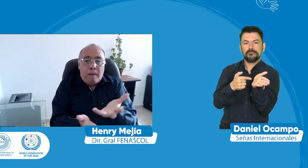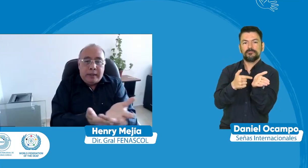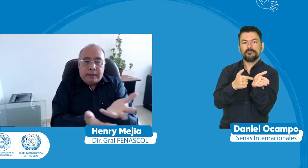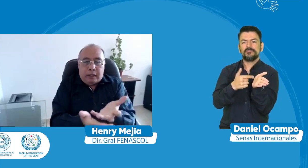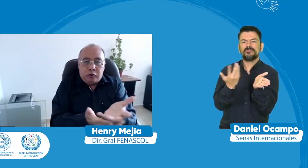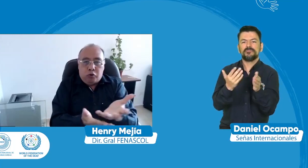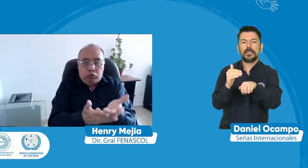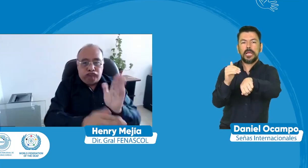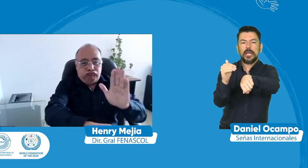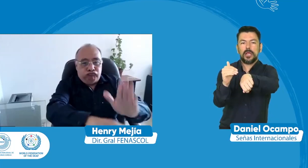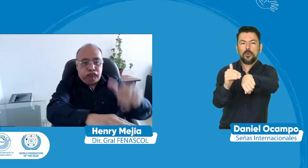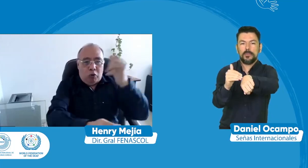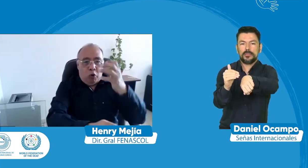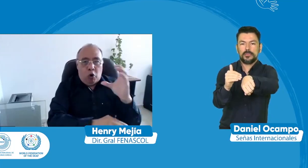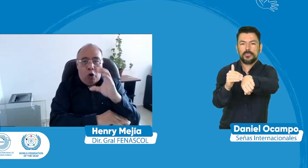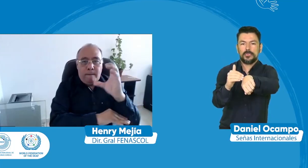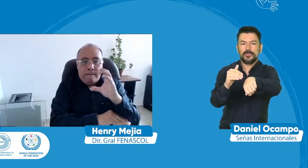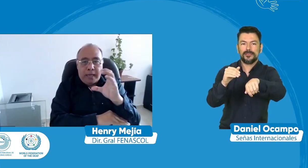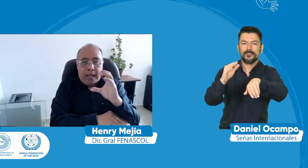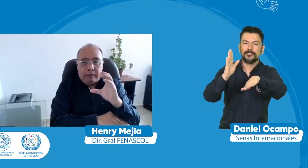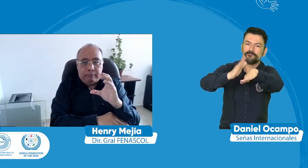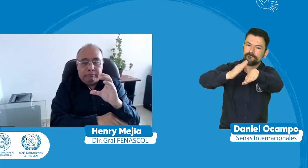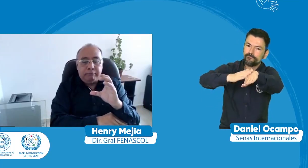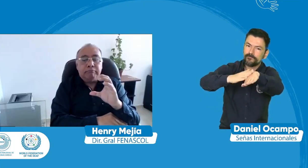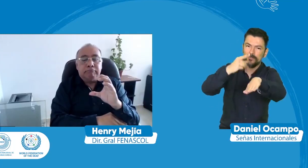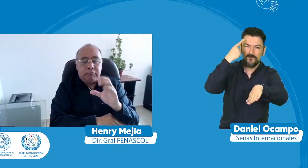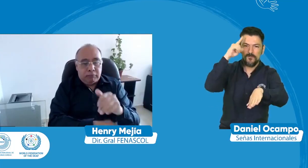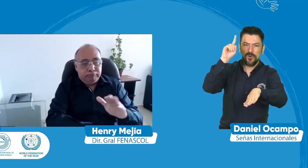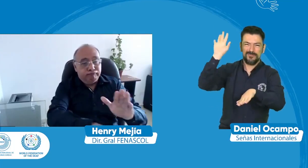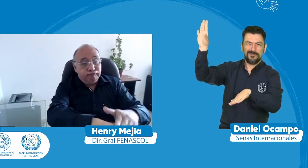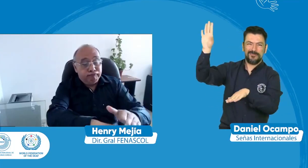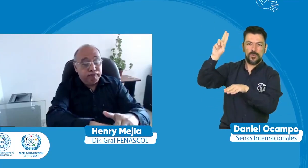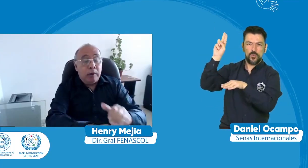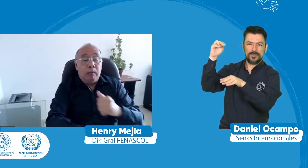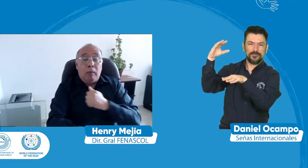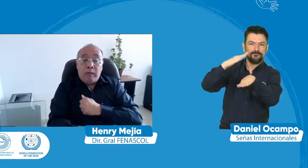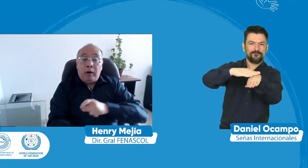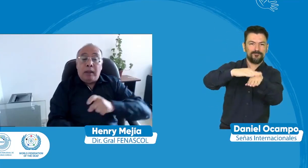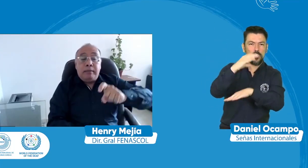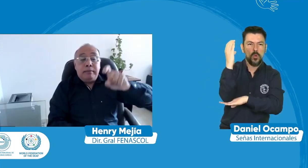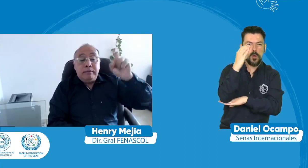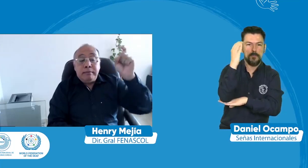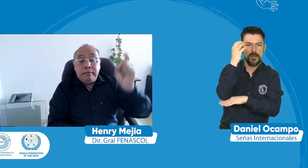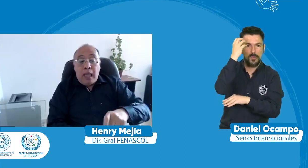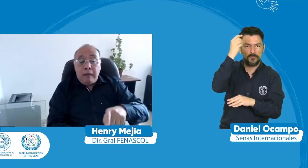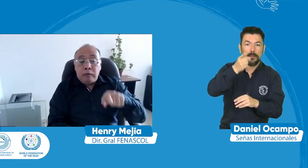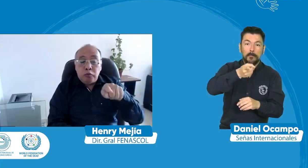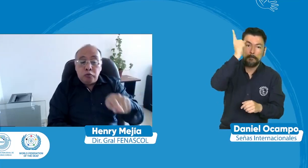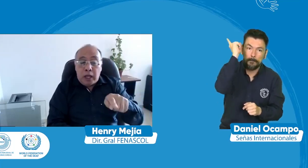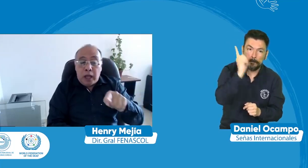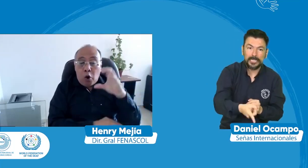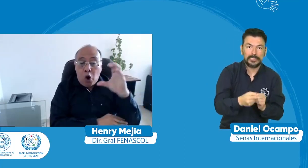da estas recomendaciones al gobierno nacional colombiano dice que debe